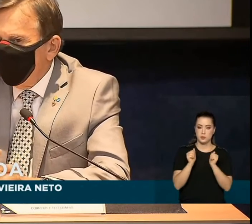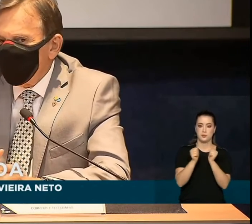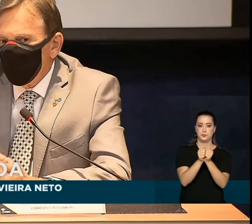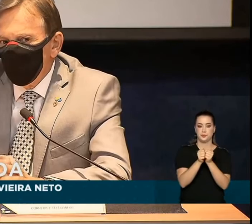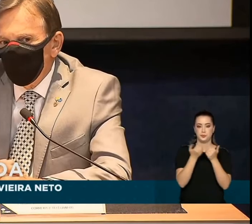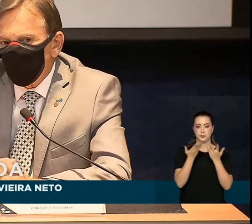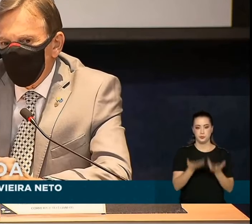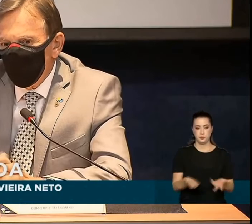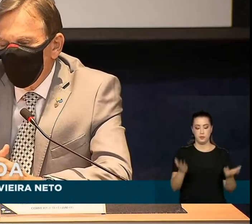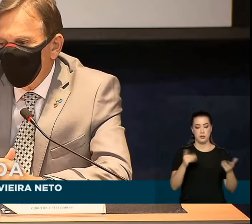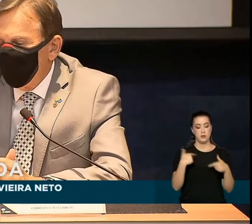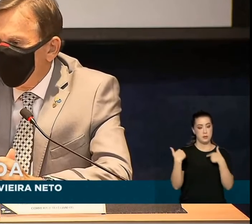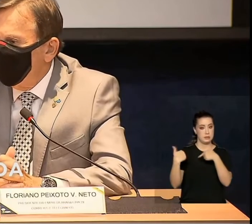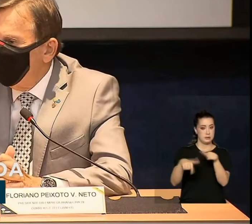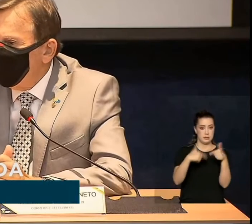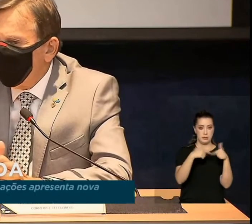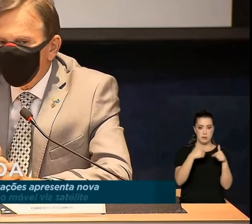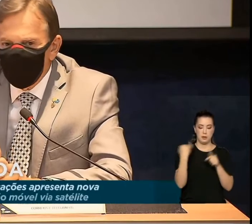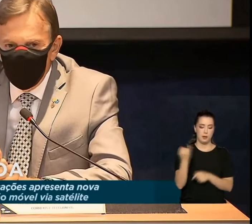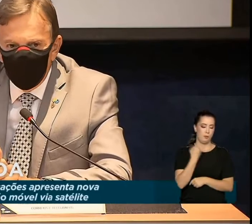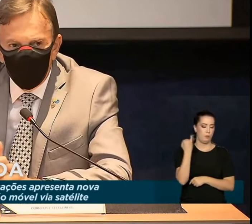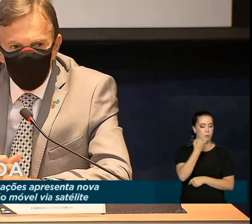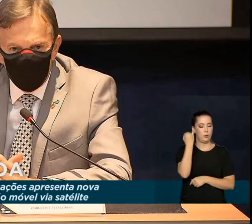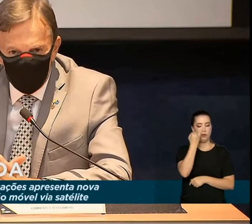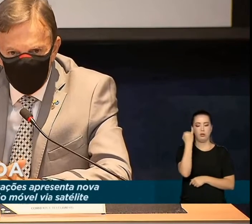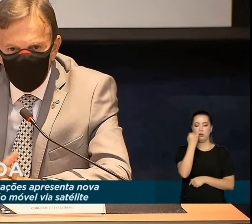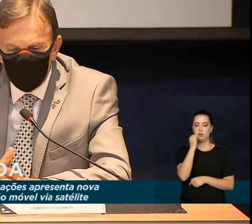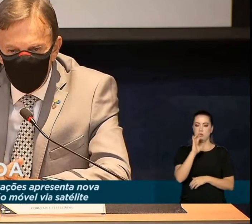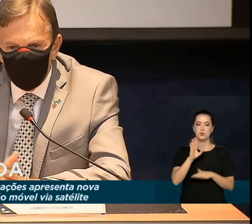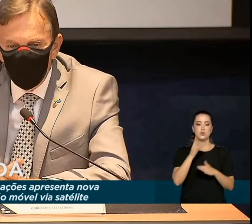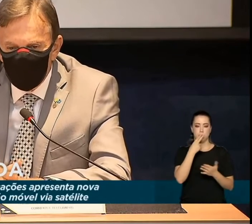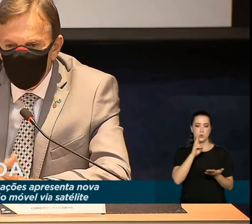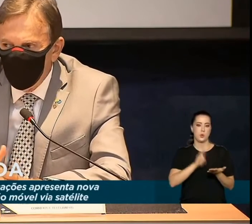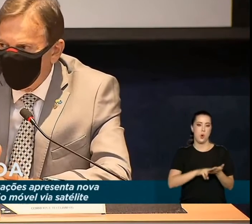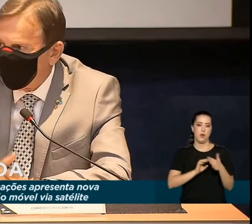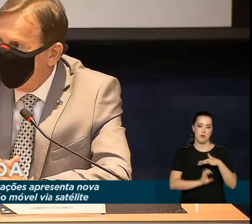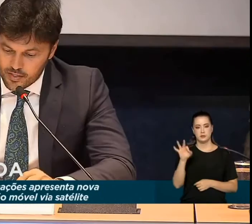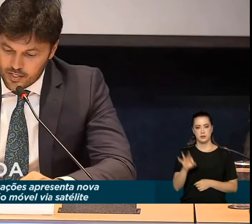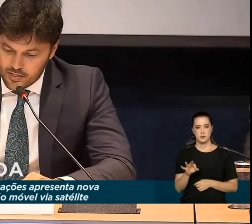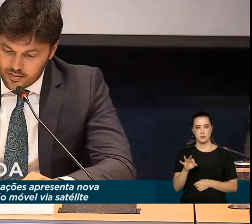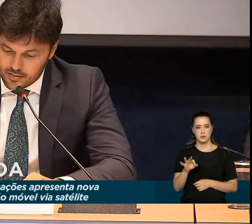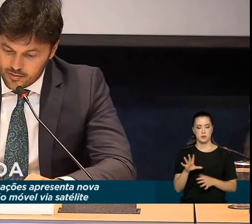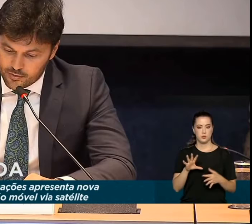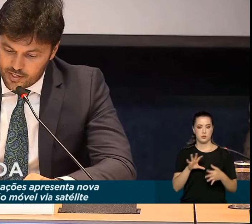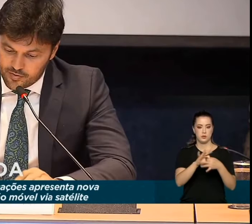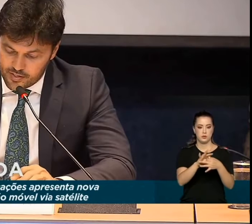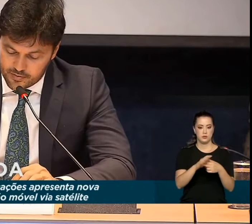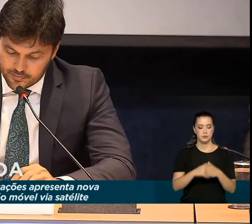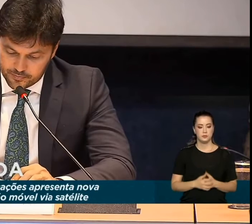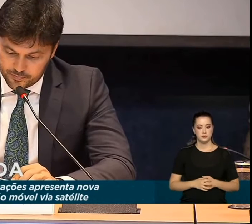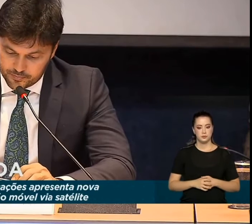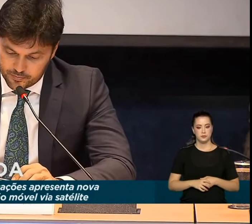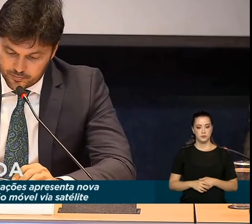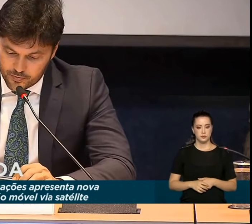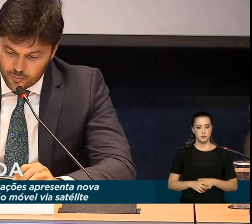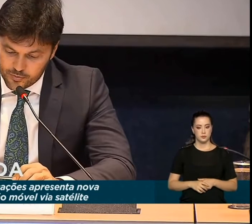que essa iniciativa é muito produtiva para a empresa brasileira de correios e teléfonos. Eu estava